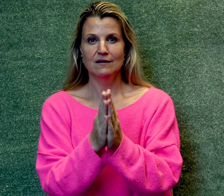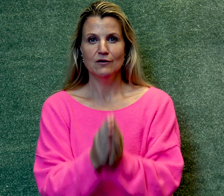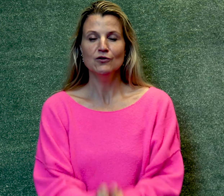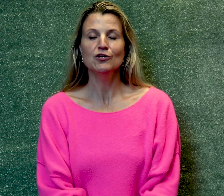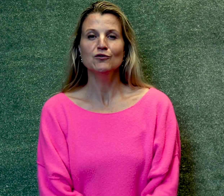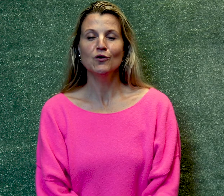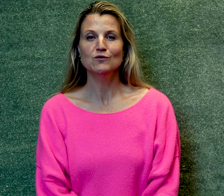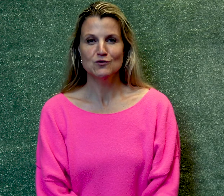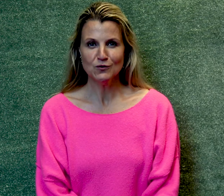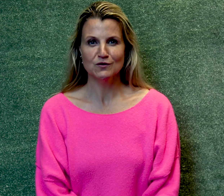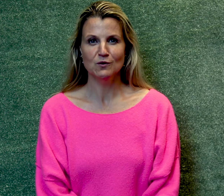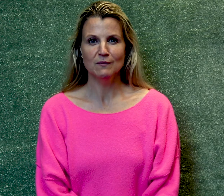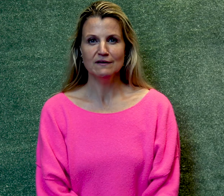Kunnen jullie het nu ook zonder het woord man?